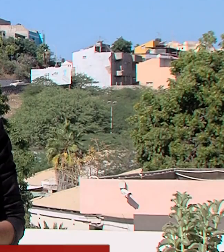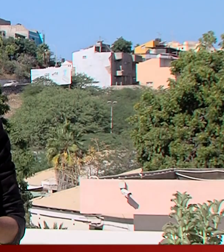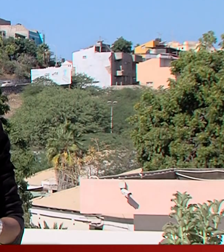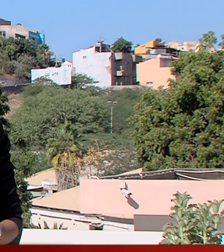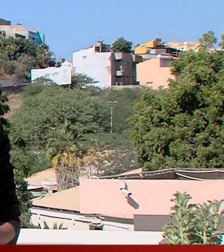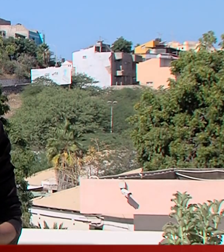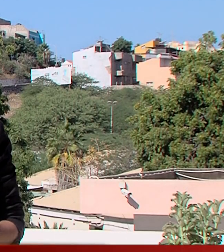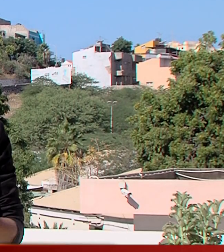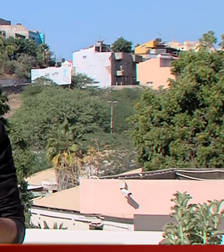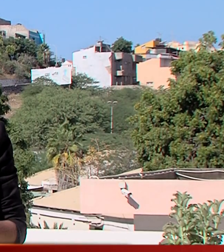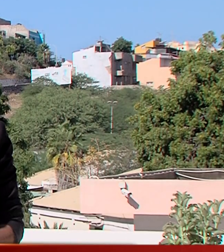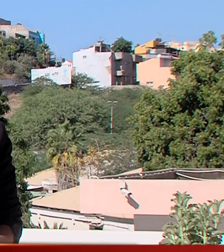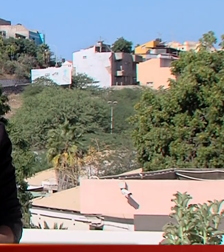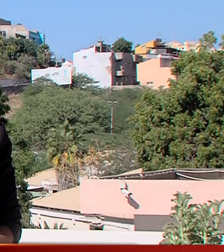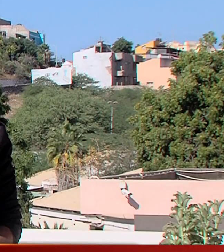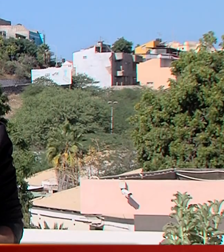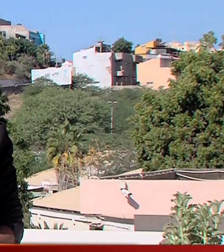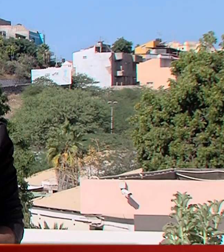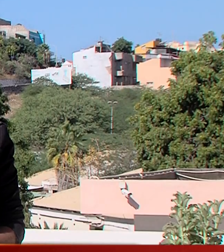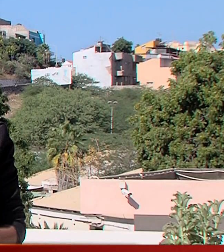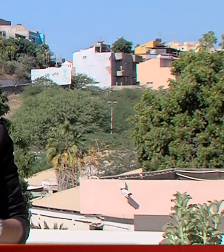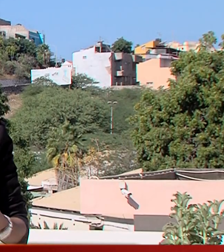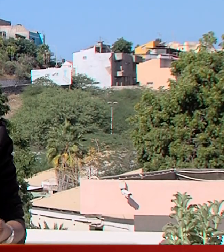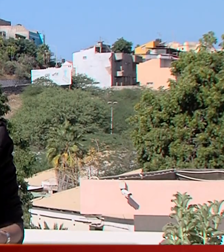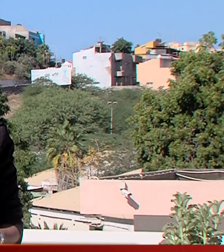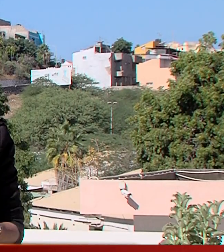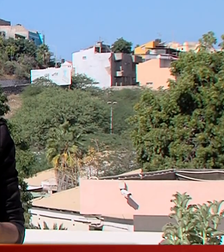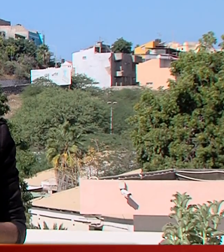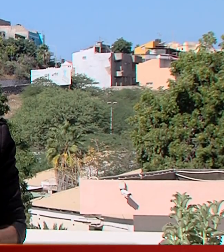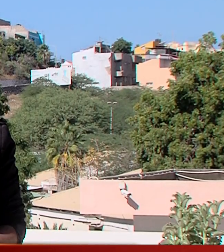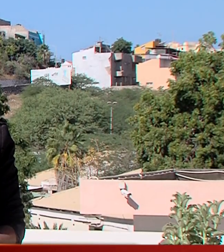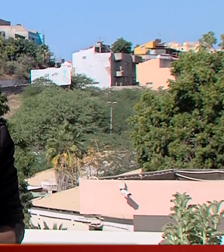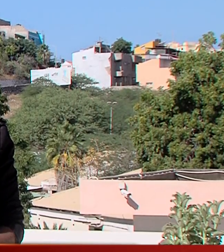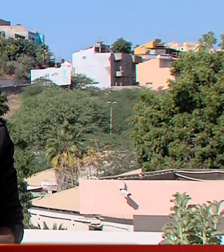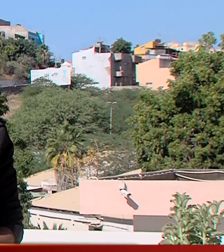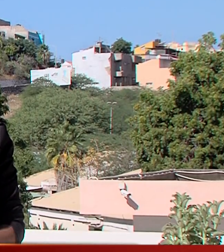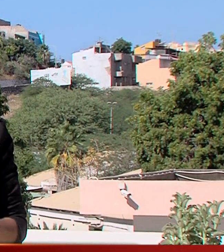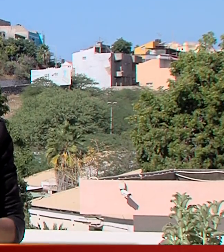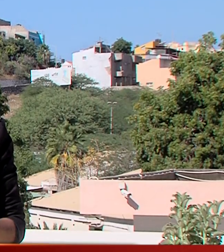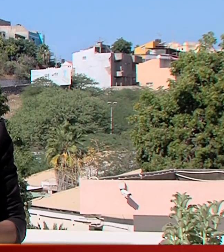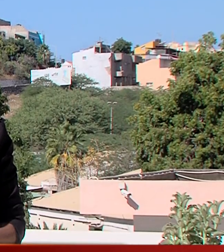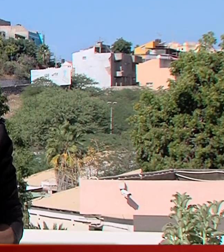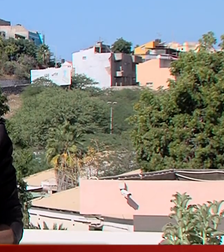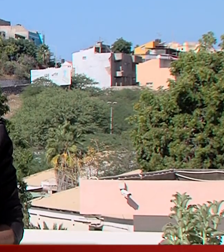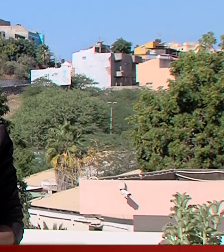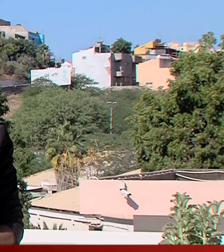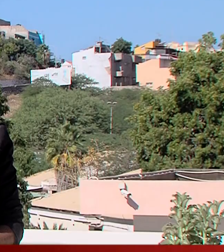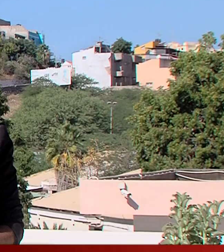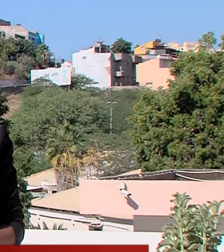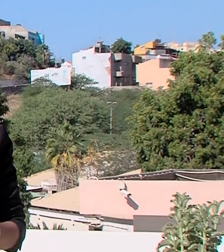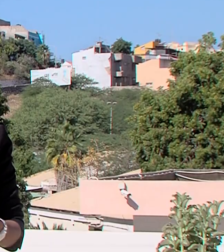Nos últimos dias, com o aumento dos casos de contaminação da Covid-19, o Governo